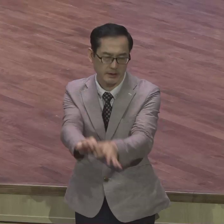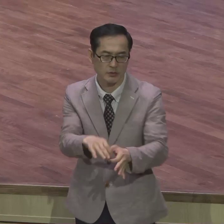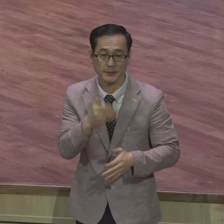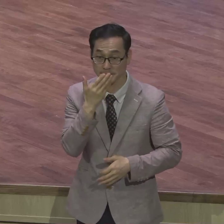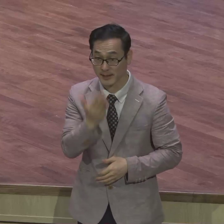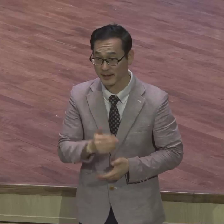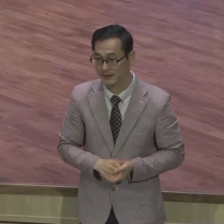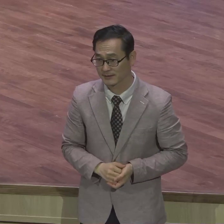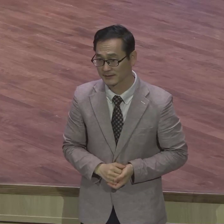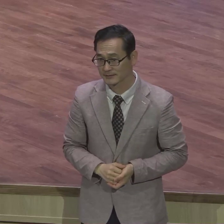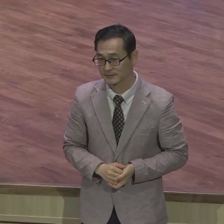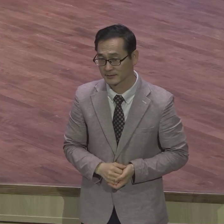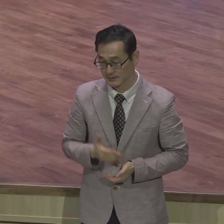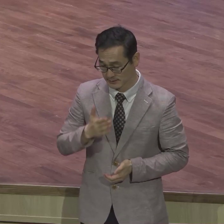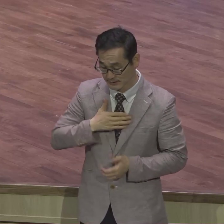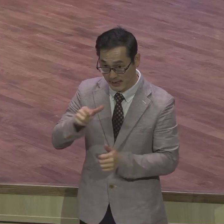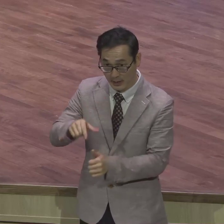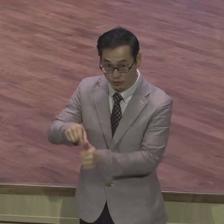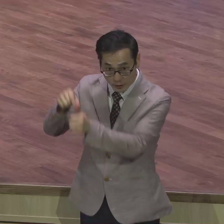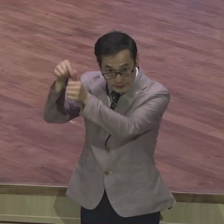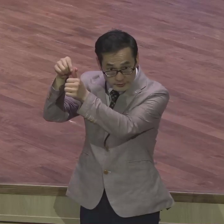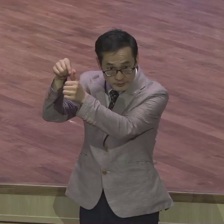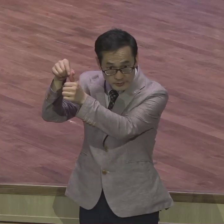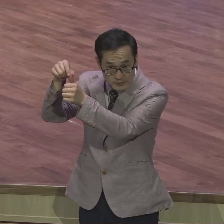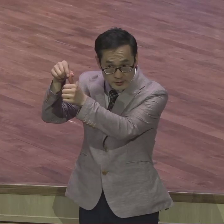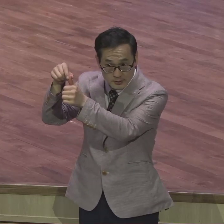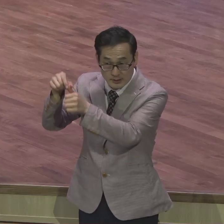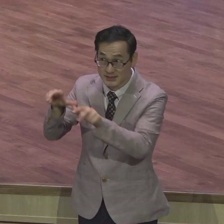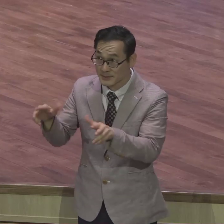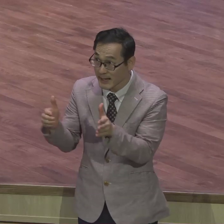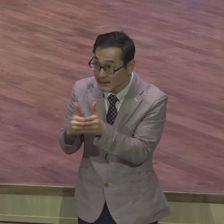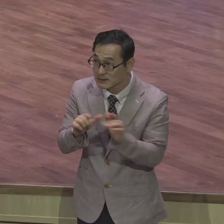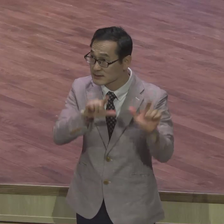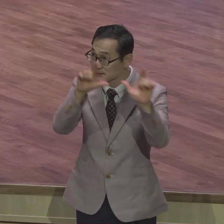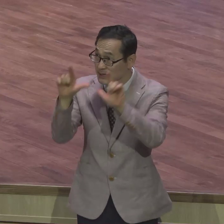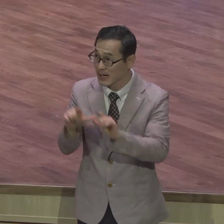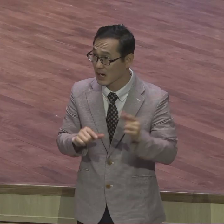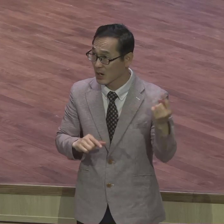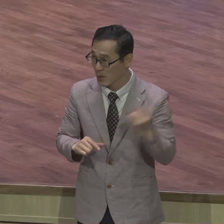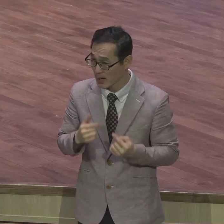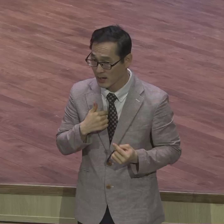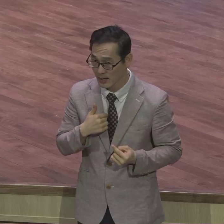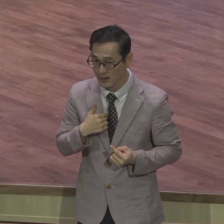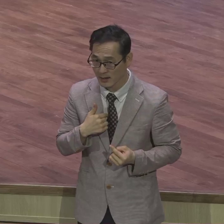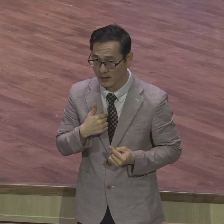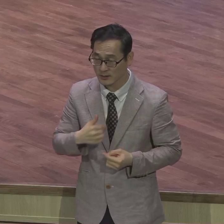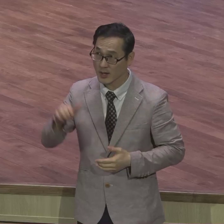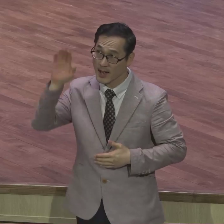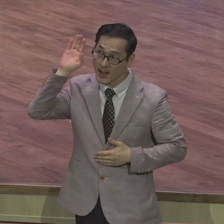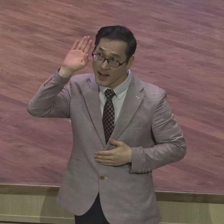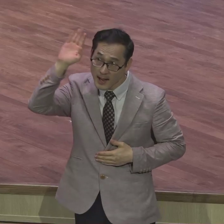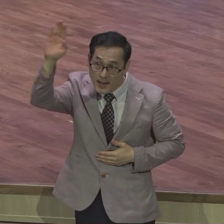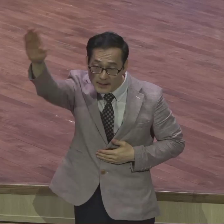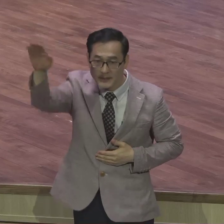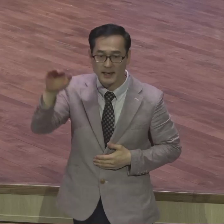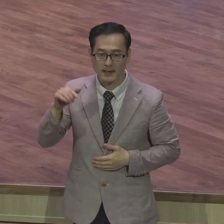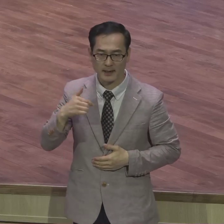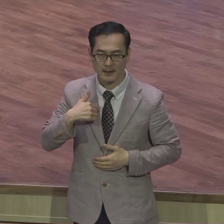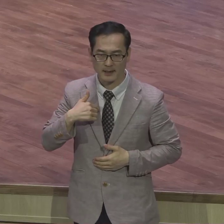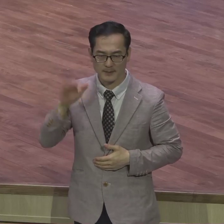구원받은 것 지금까지 내가 지내온 것 그야말로 앞으로 나의 삶도 하나님의